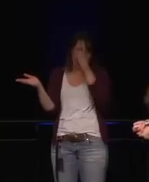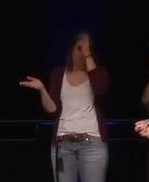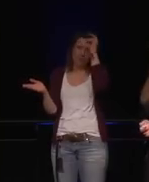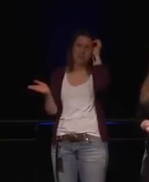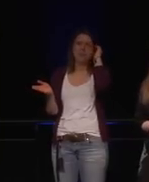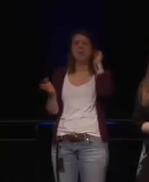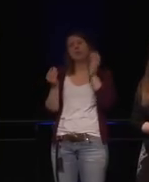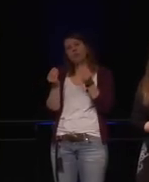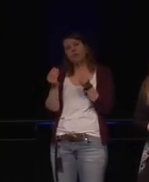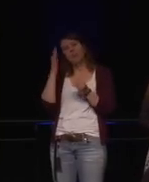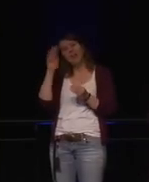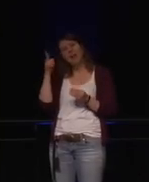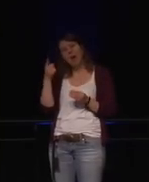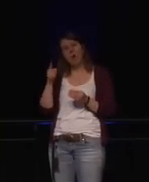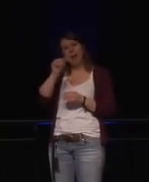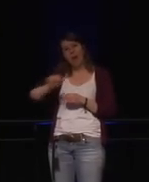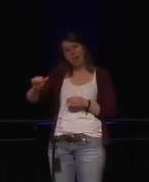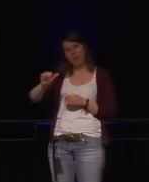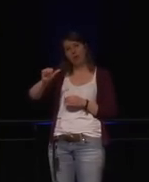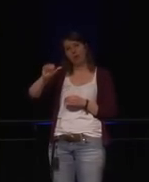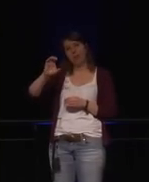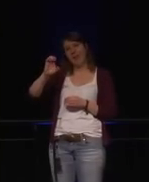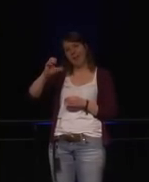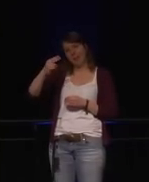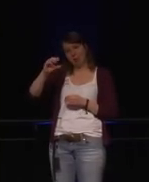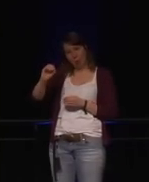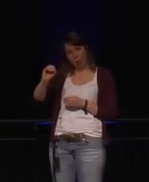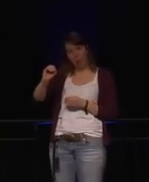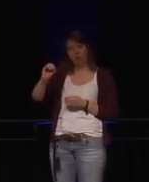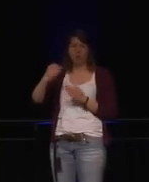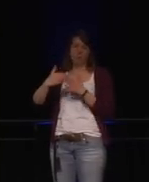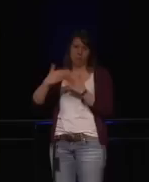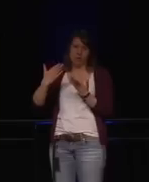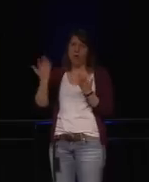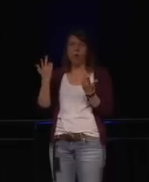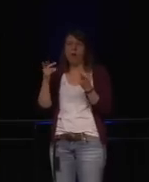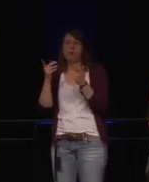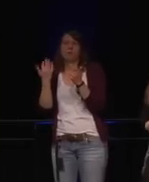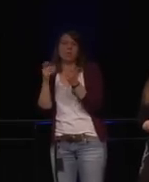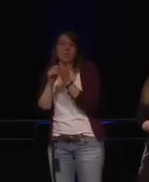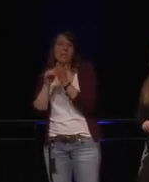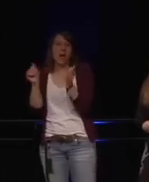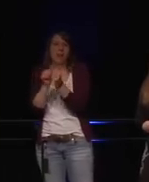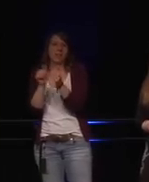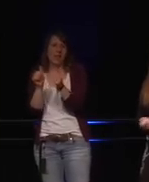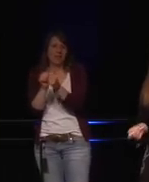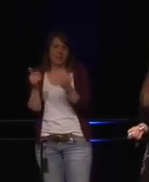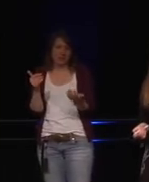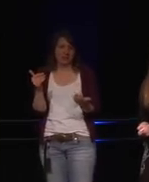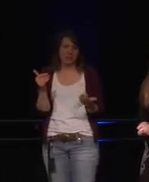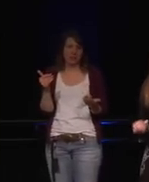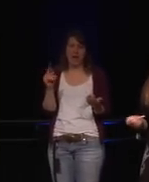Wir wissen, dass es auch Amazon Echo gibt. Das ist ein sogenannter digitaler Assistent,